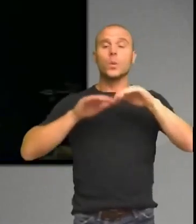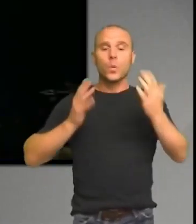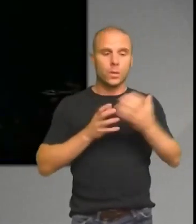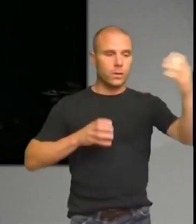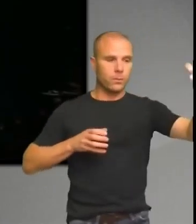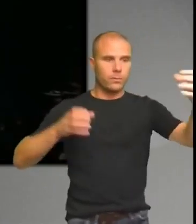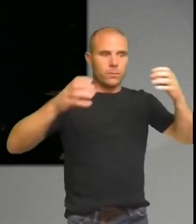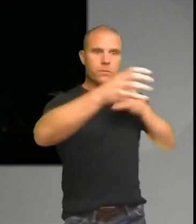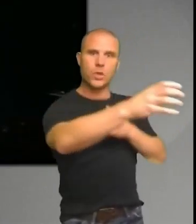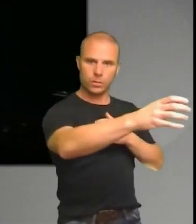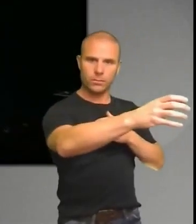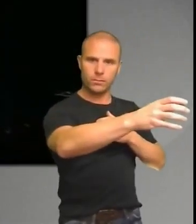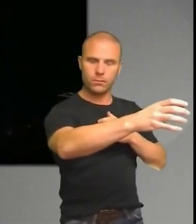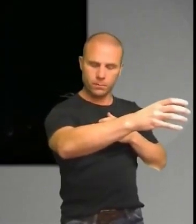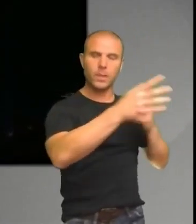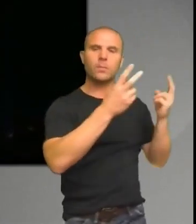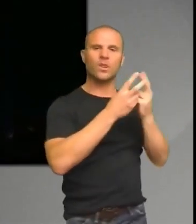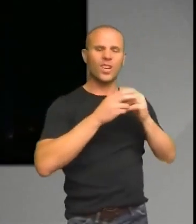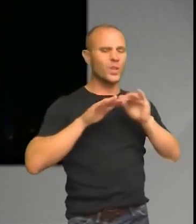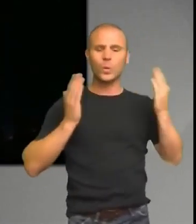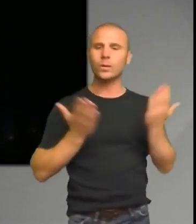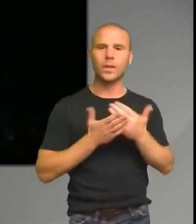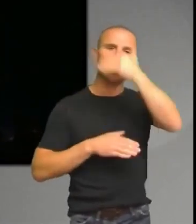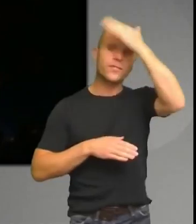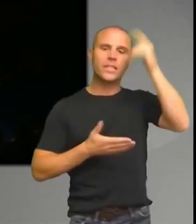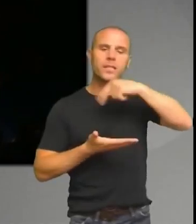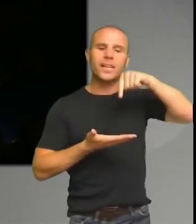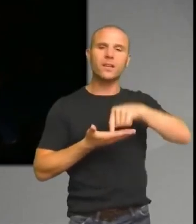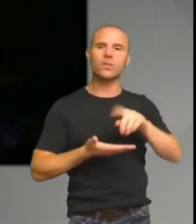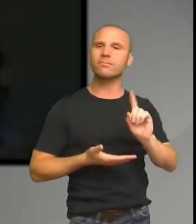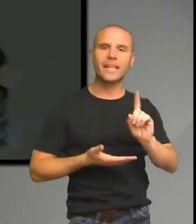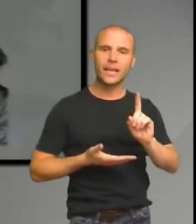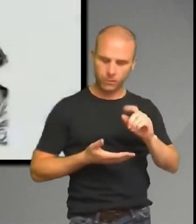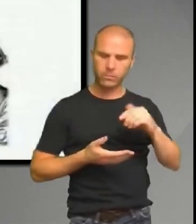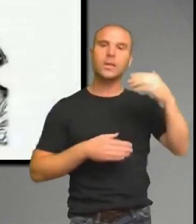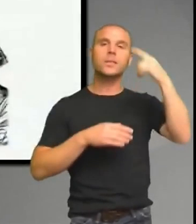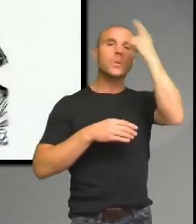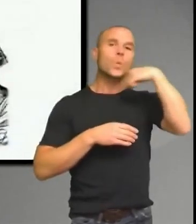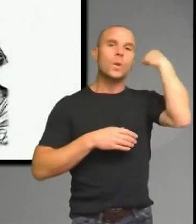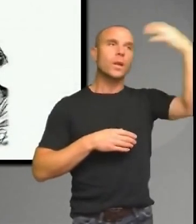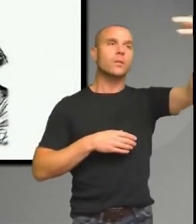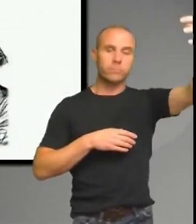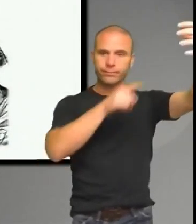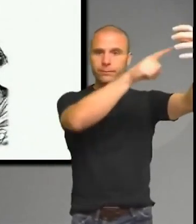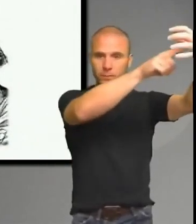att istället för att jorden var universums centrum så blev solen universum centrum och jorden blev en planet bland